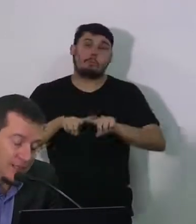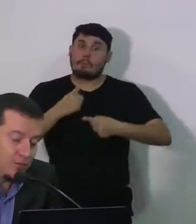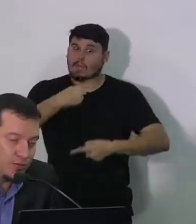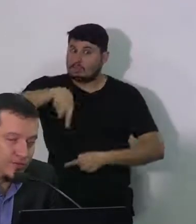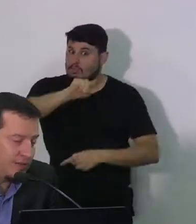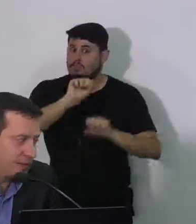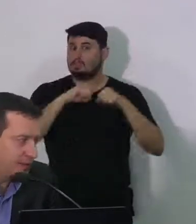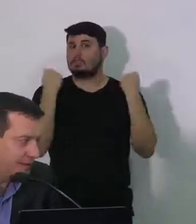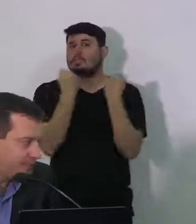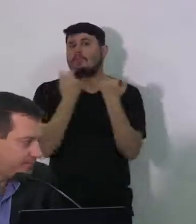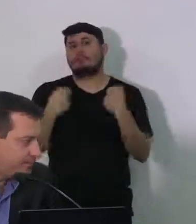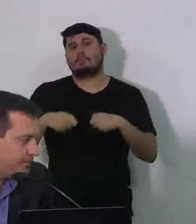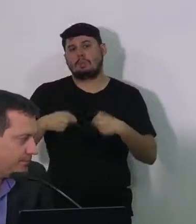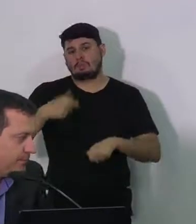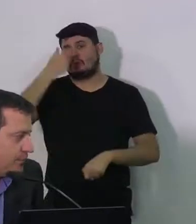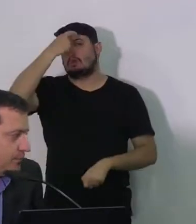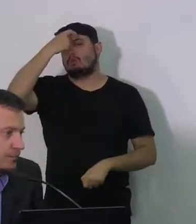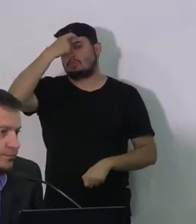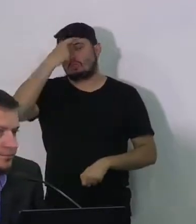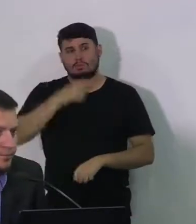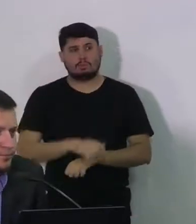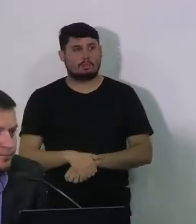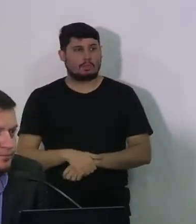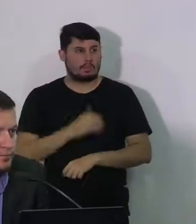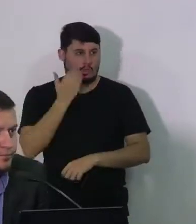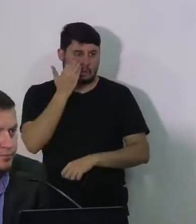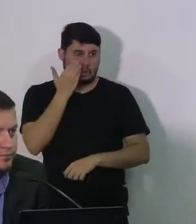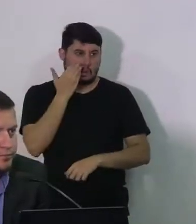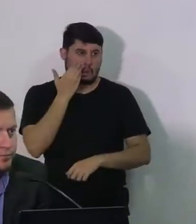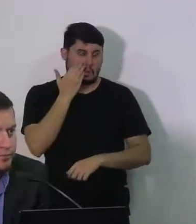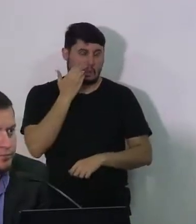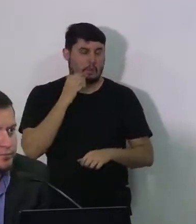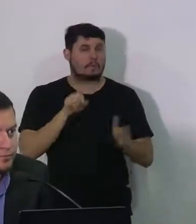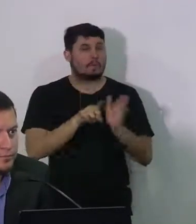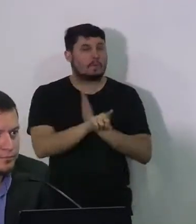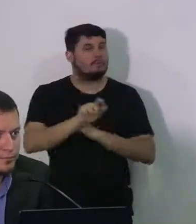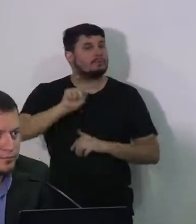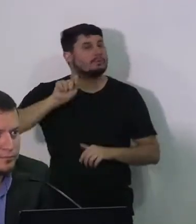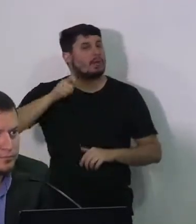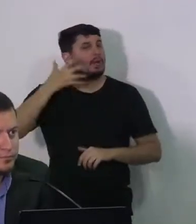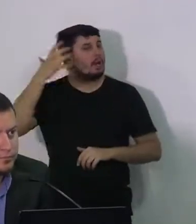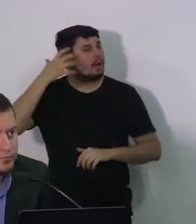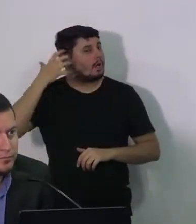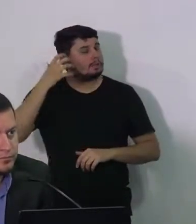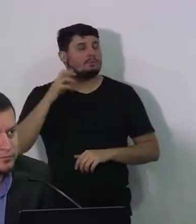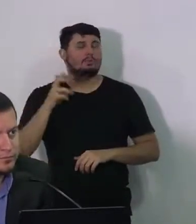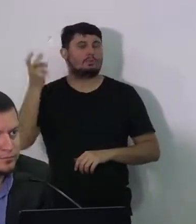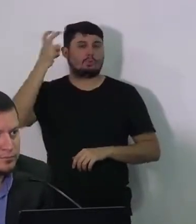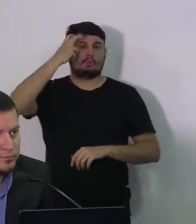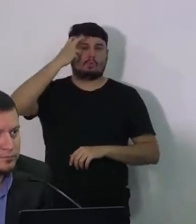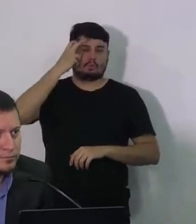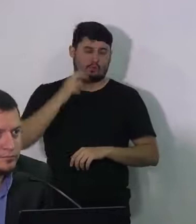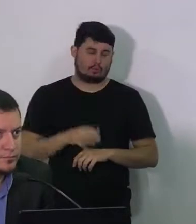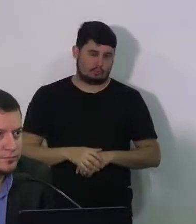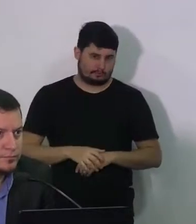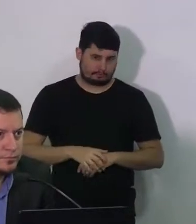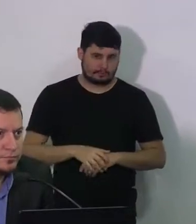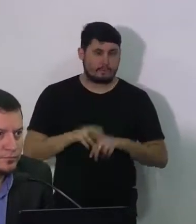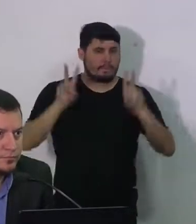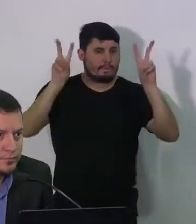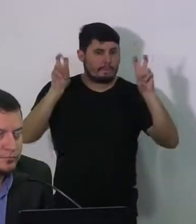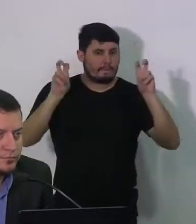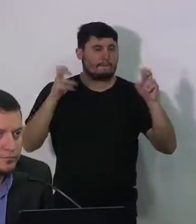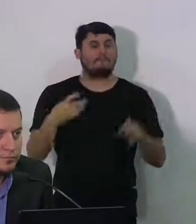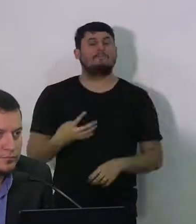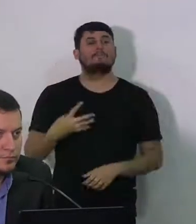a gente não consegue fazer nada. Pergunta da Rádio Cultura. Francisco, a quarta gerência regional de saúde,